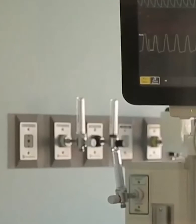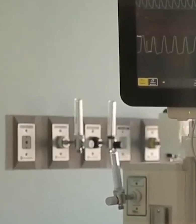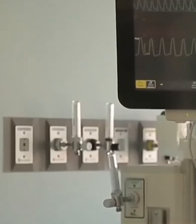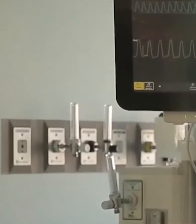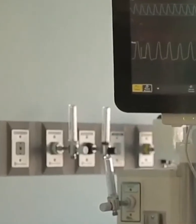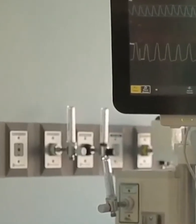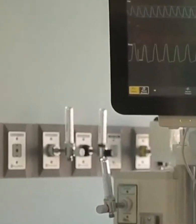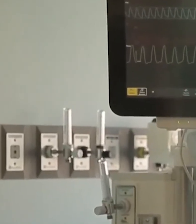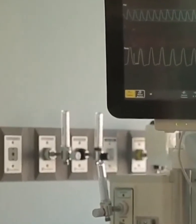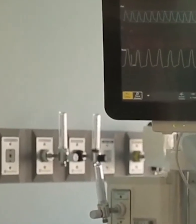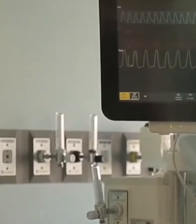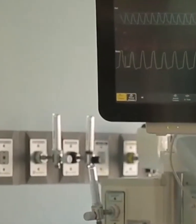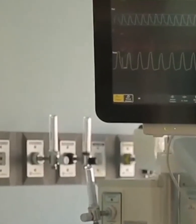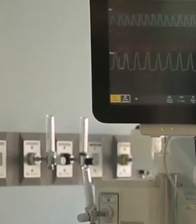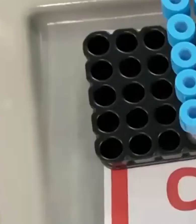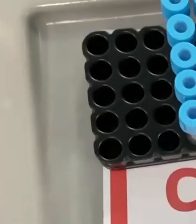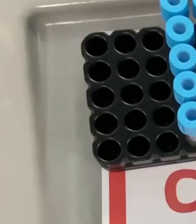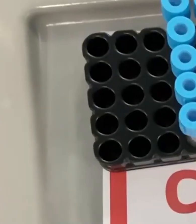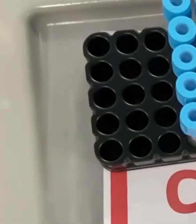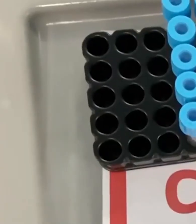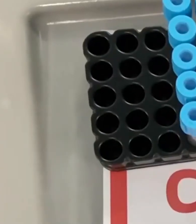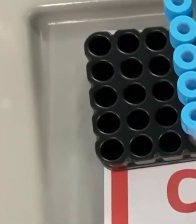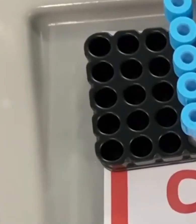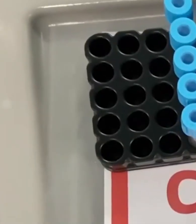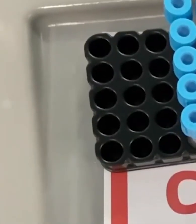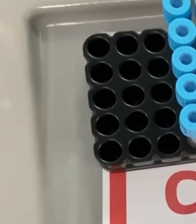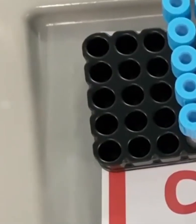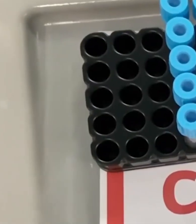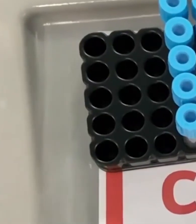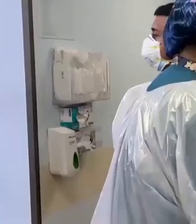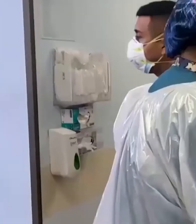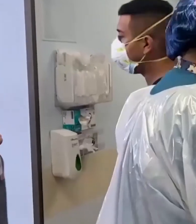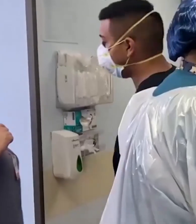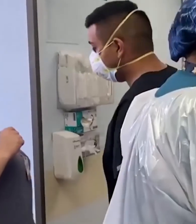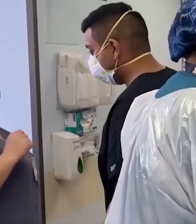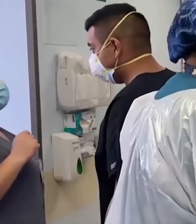mientras se acondicionan nuevos equipos de tratamiento intensivo.